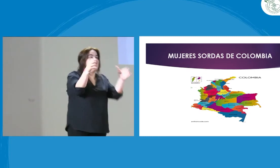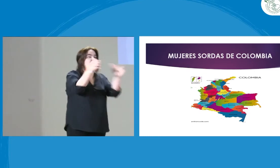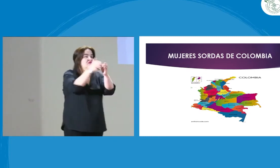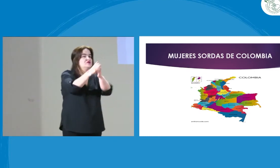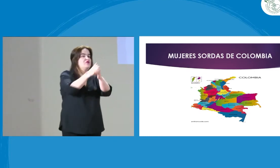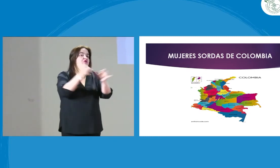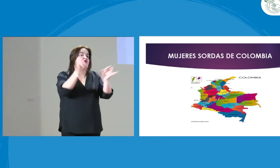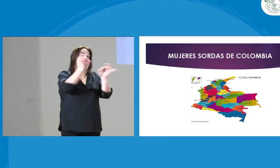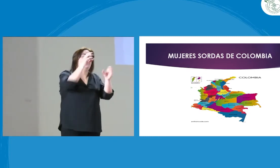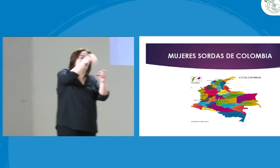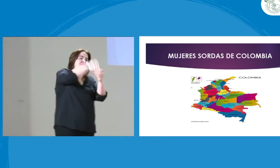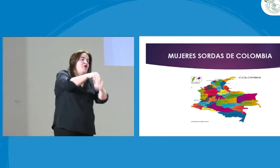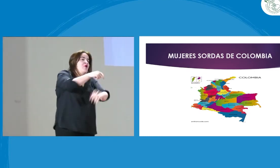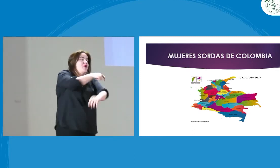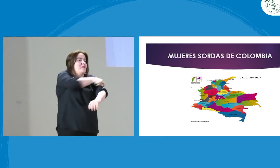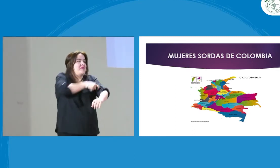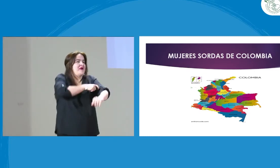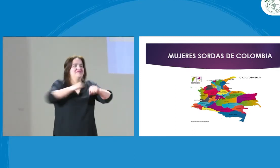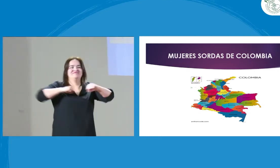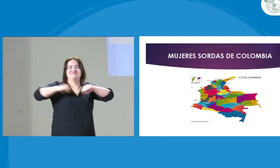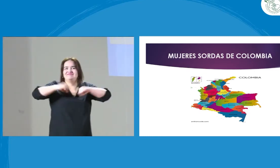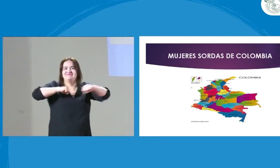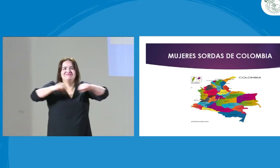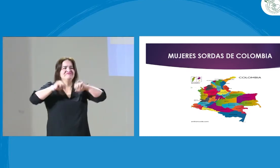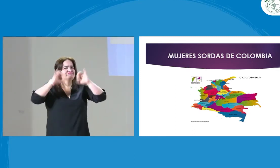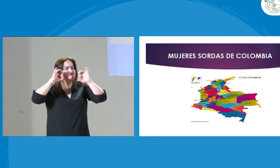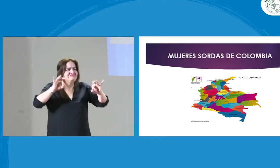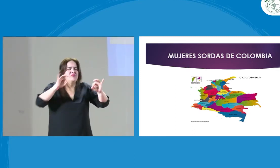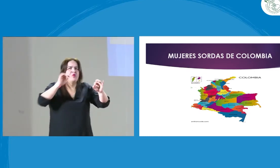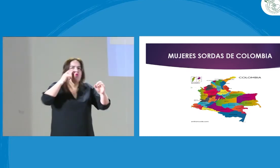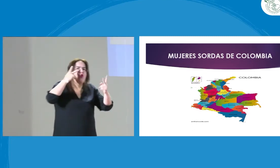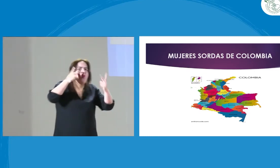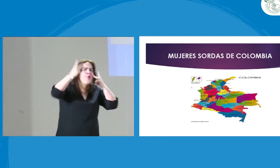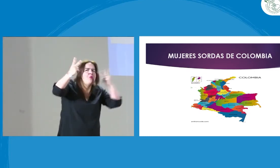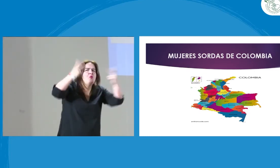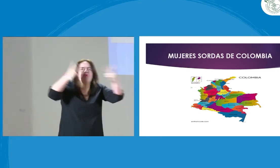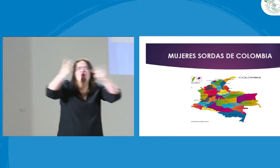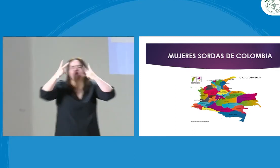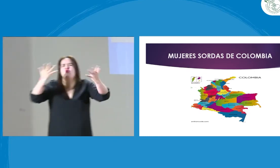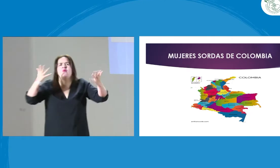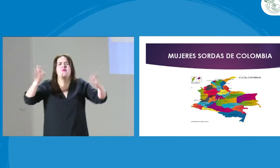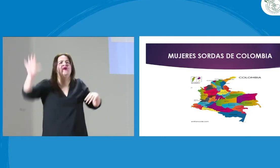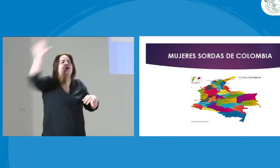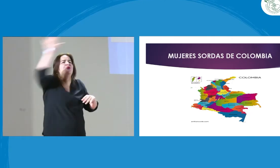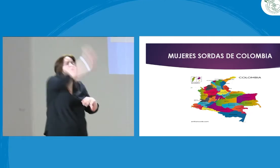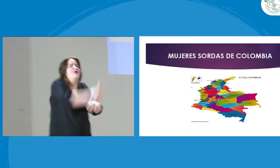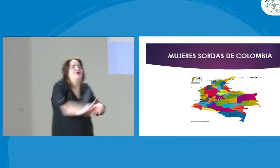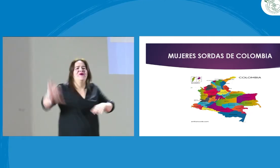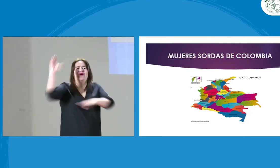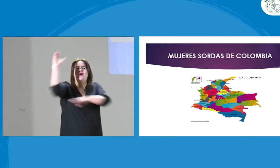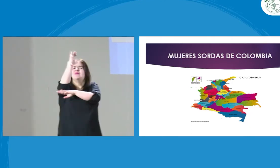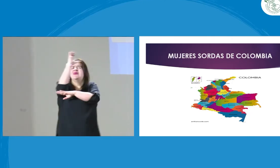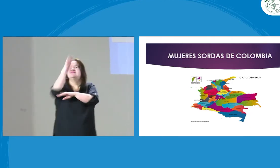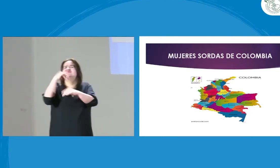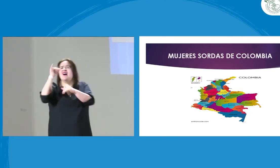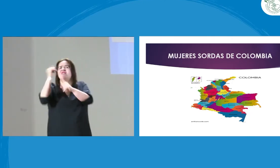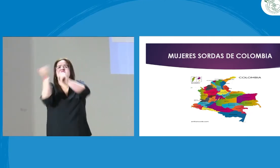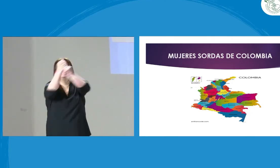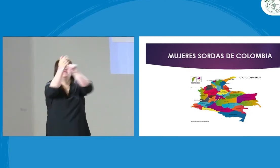nacional y que cuentan o no con un comité o con una asociación donde está la participación de las mujeres sordas.